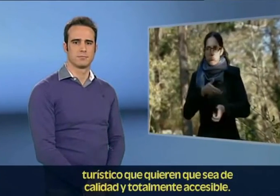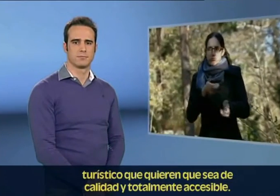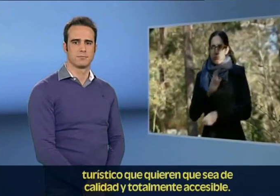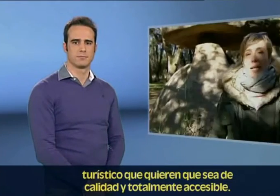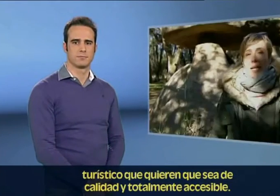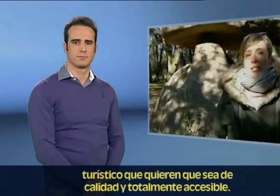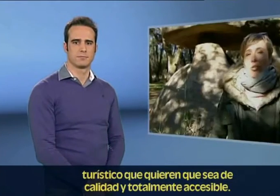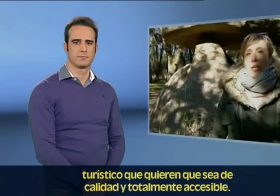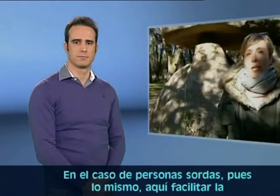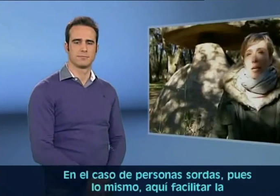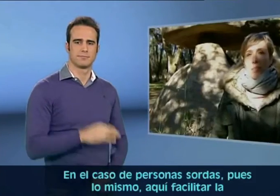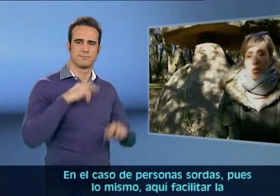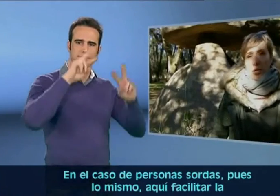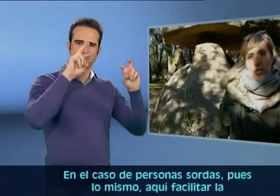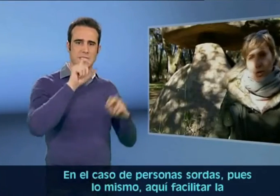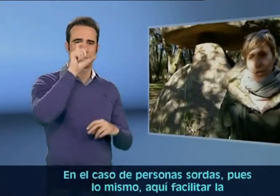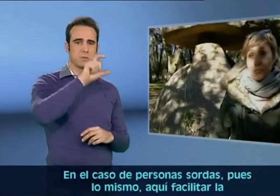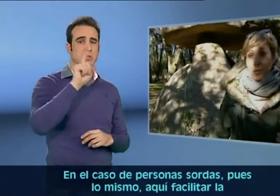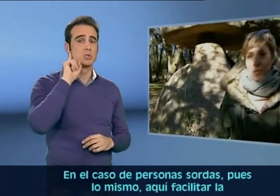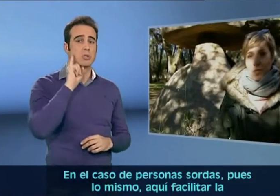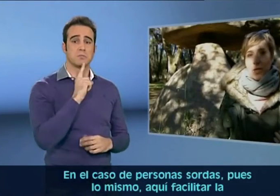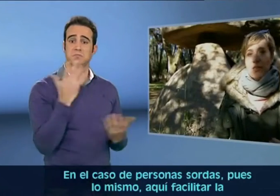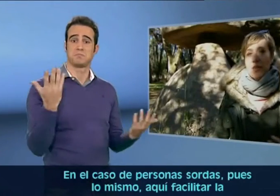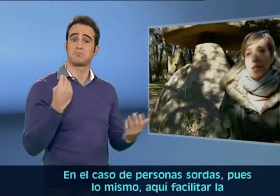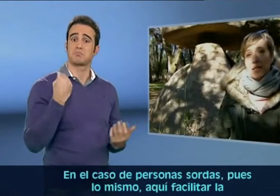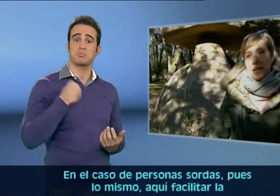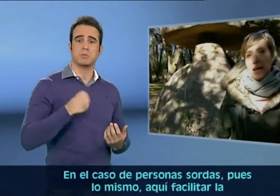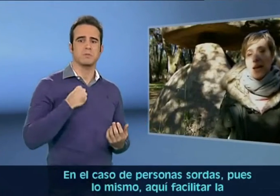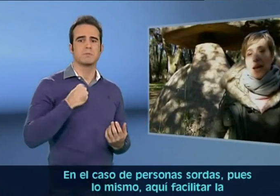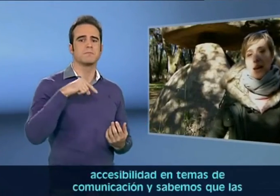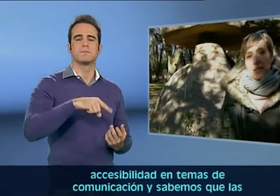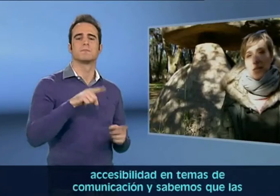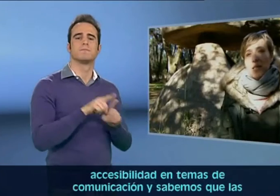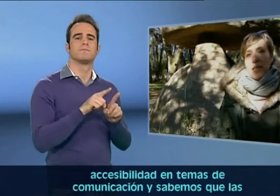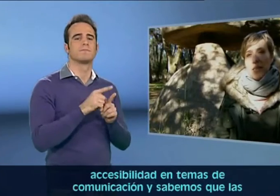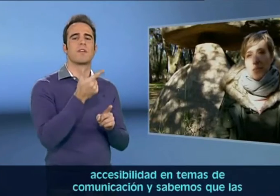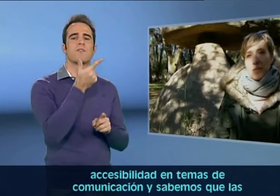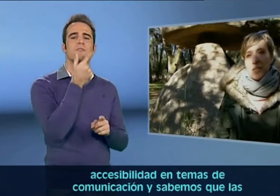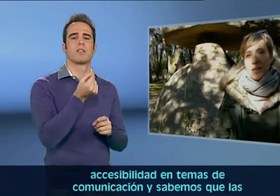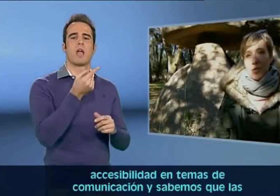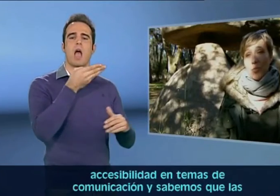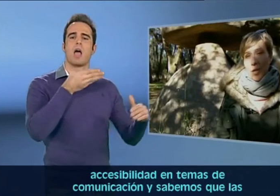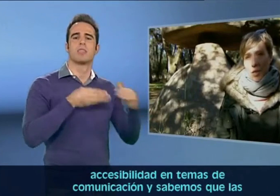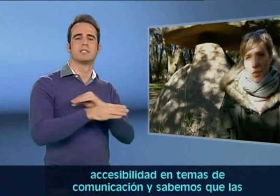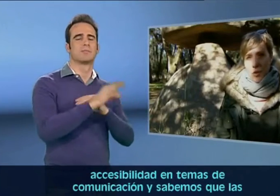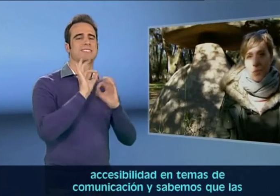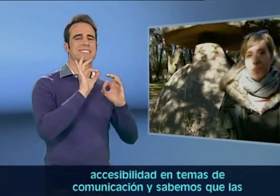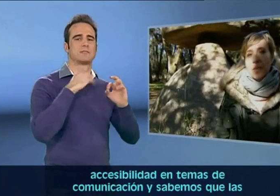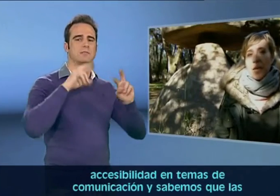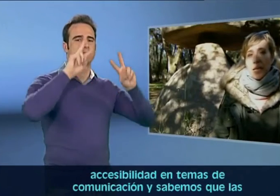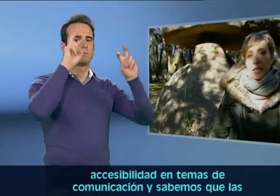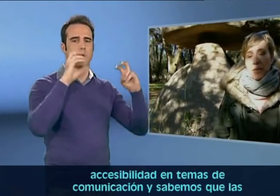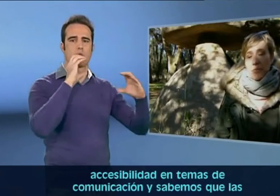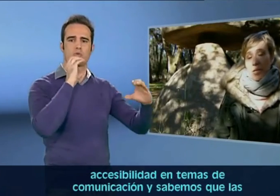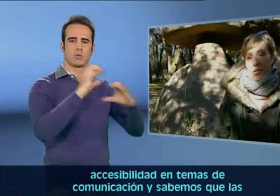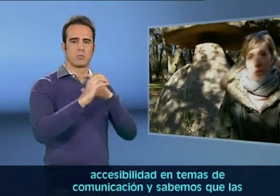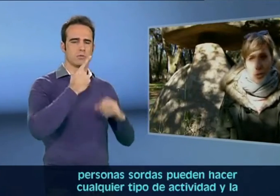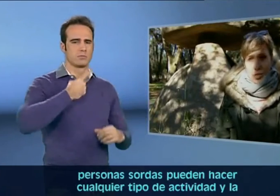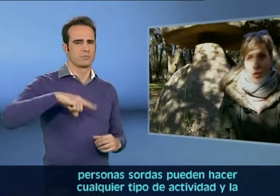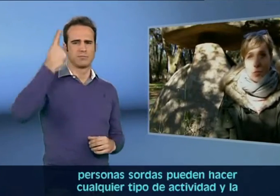En el caso de personas sordas, lo mismo, aquí facilitar la accesibilidad en temas de comunicación. Y sabemos que las personas sordas